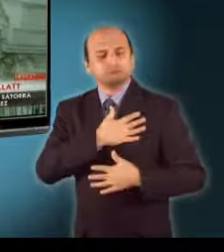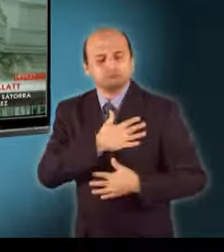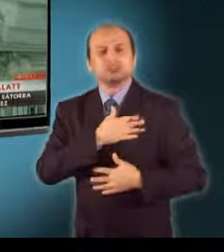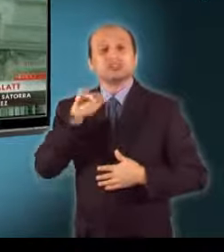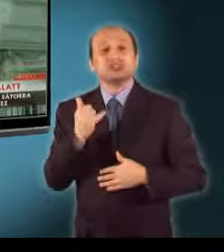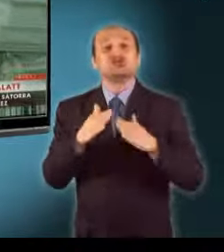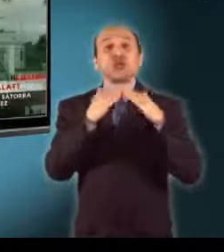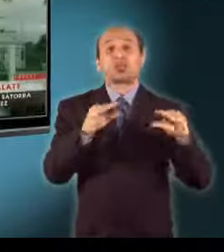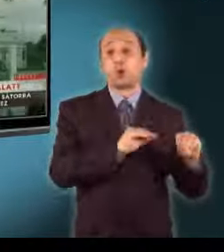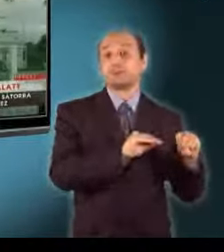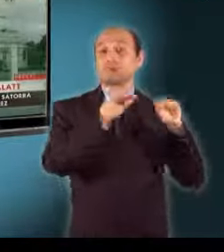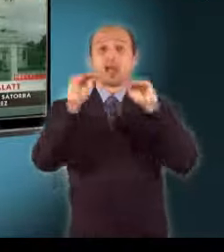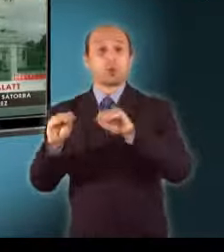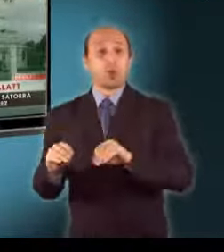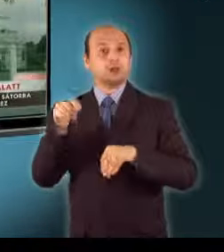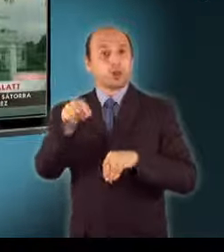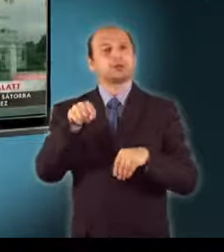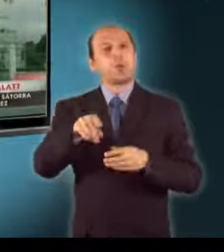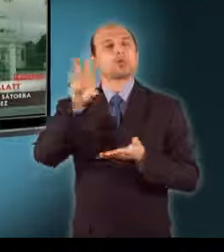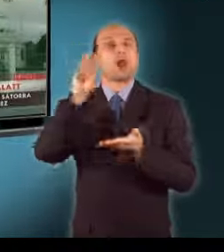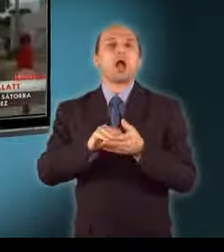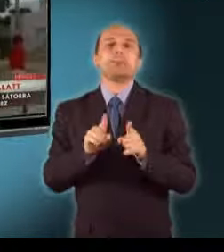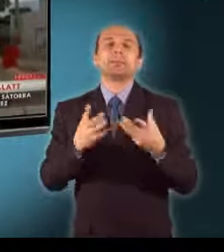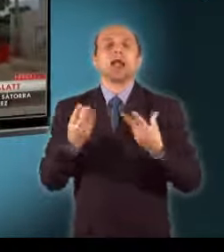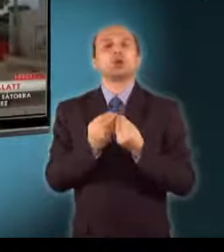sátorba költözik a leomlott elnöki palot a kertjében.